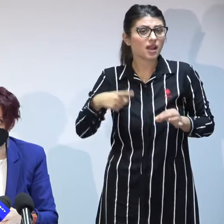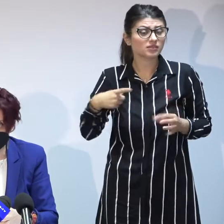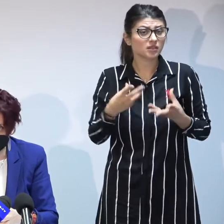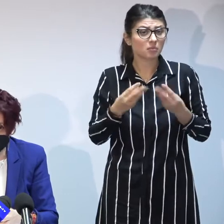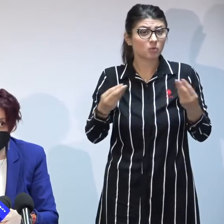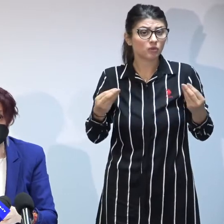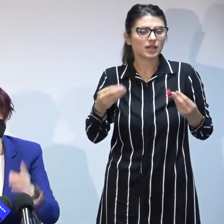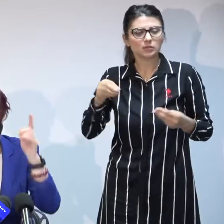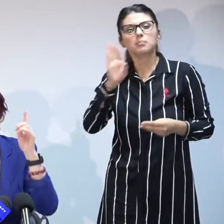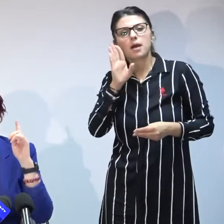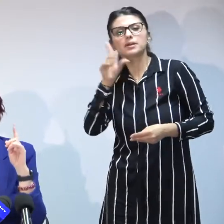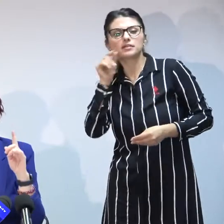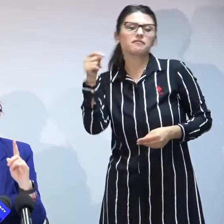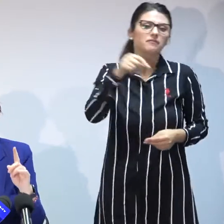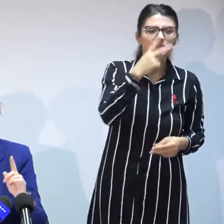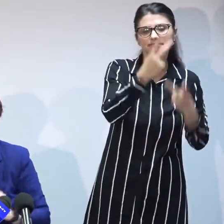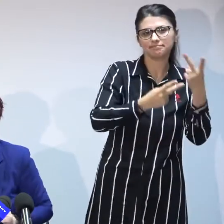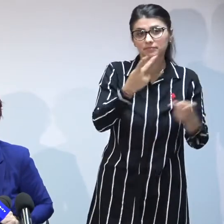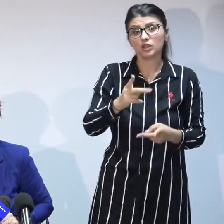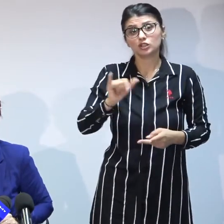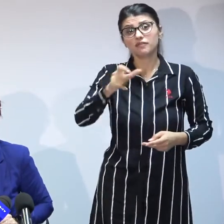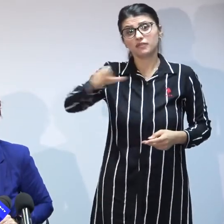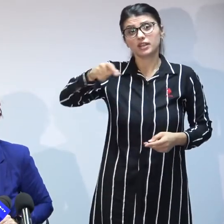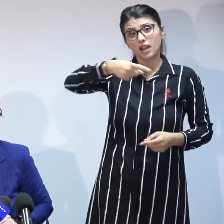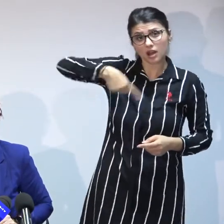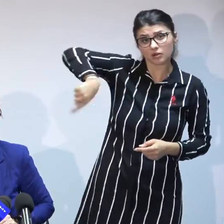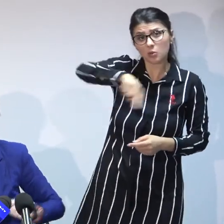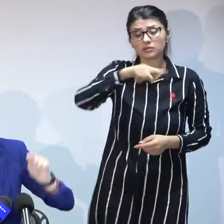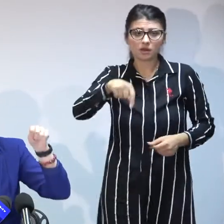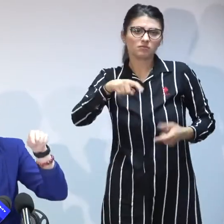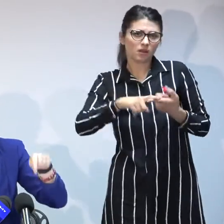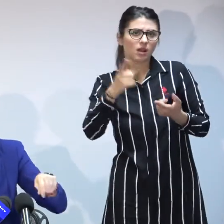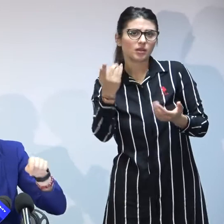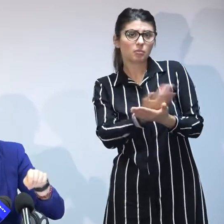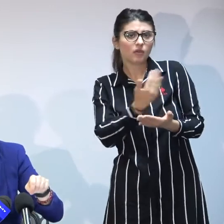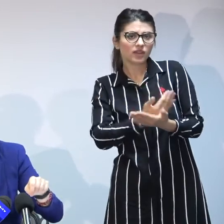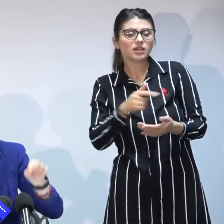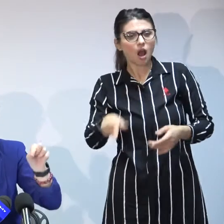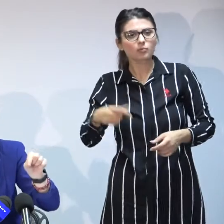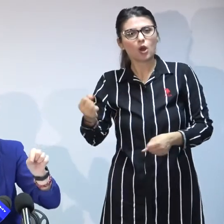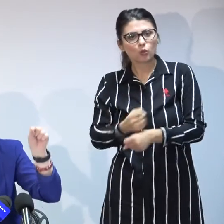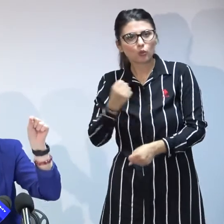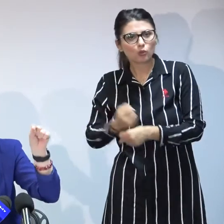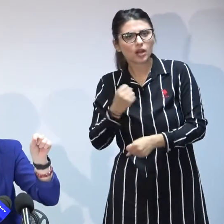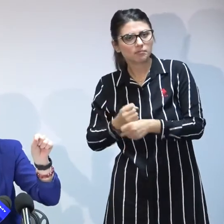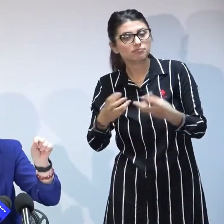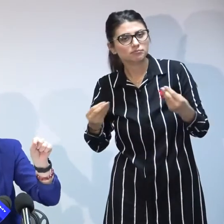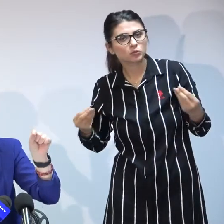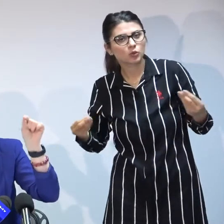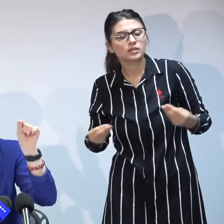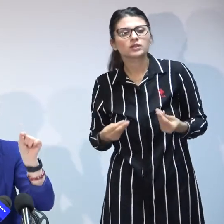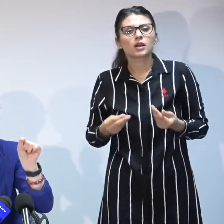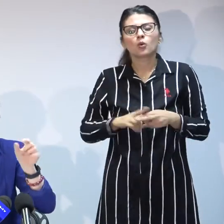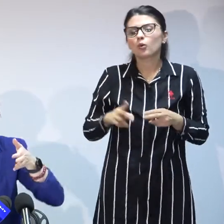care părintele vine dar există și o vina noastră în povestea asta la care acum lucrăm felul în care sunt